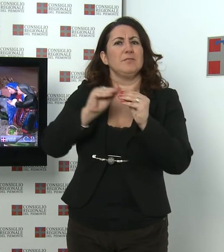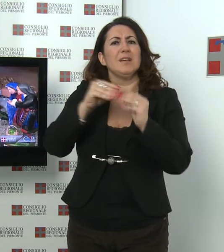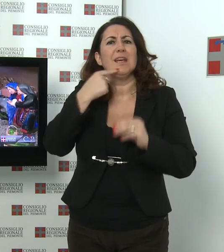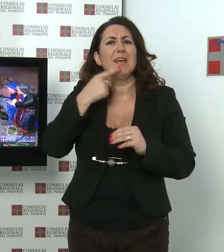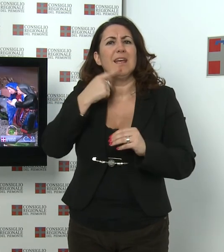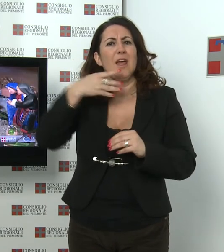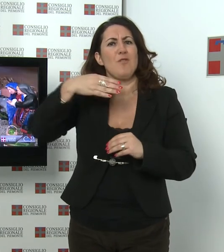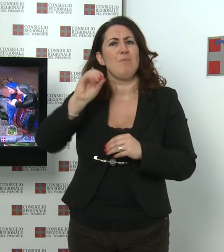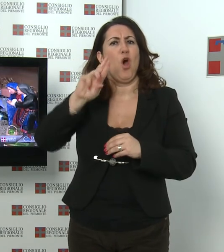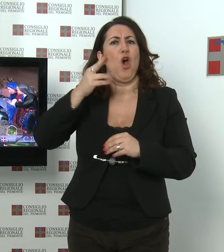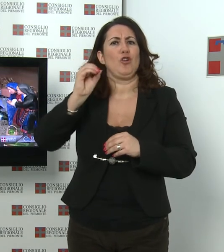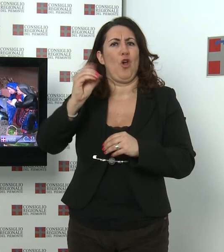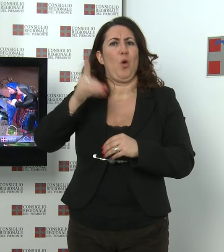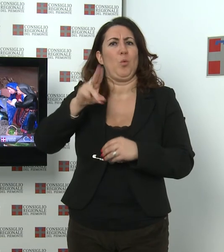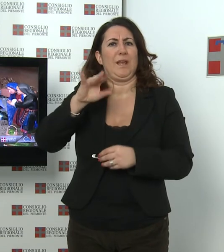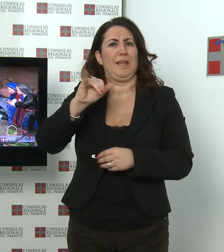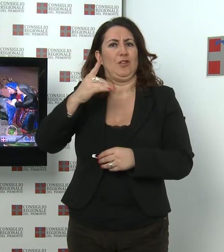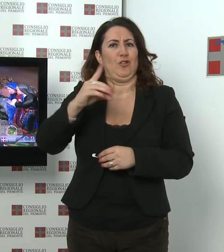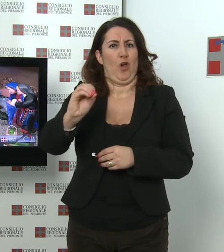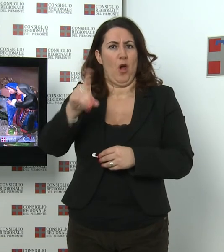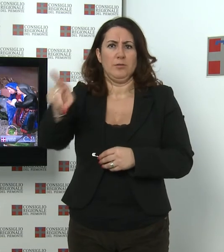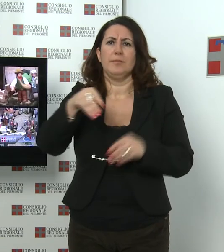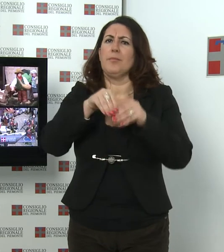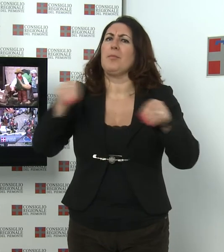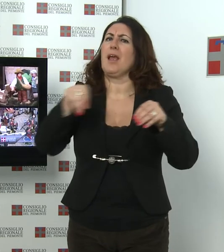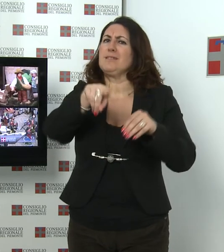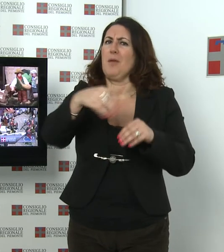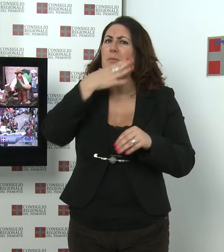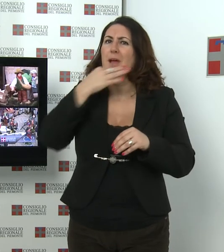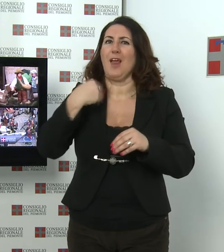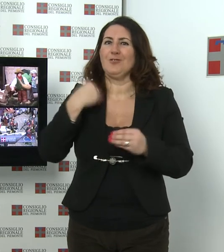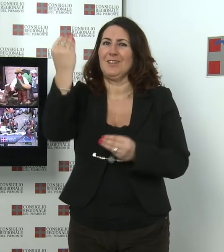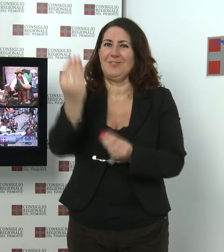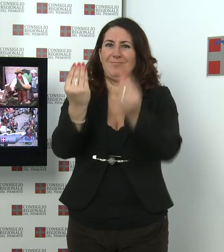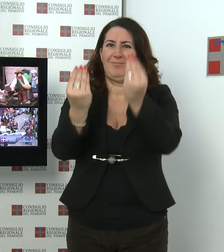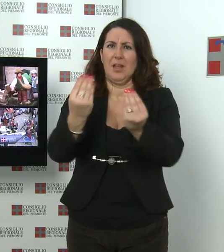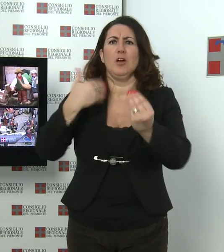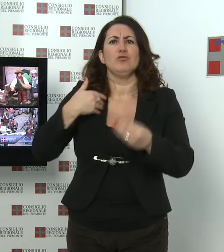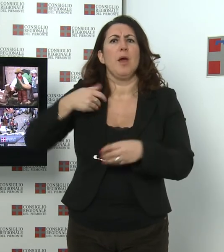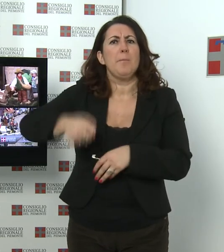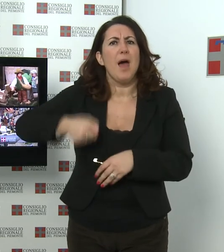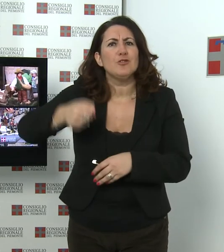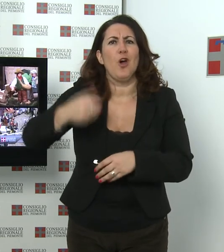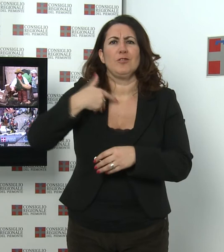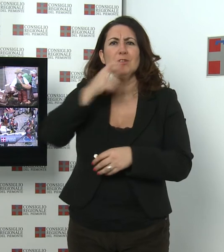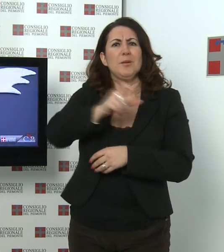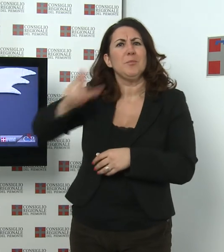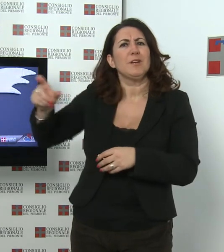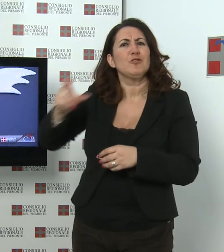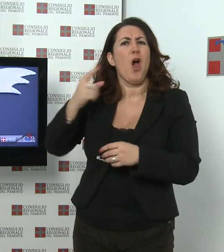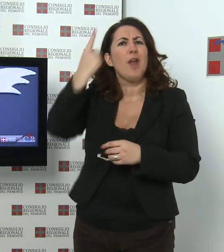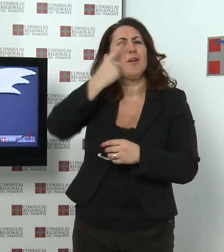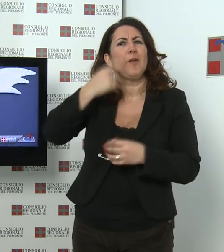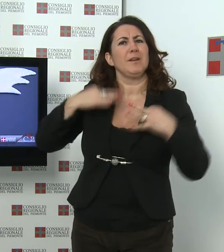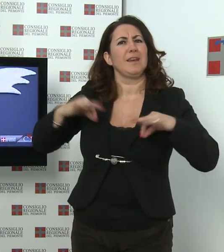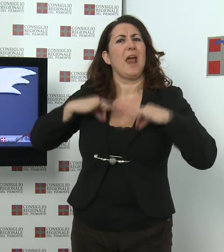classico presepe popolare dove, a fianco dei personaggi della natività, compaiono sia i pastori che i popolani nei loro costumi tradizionali.